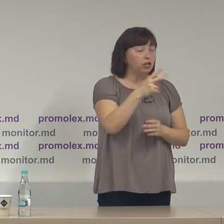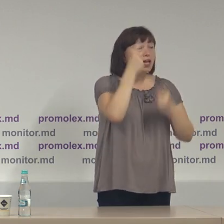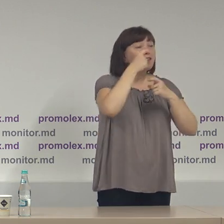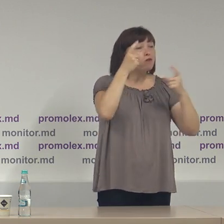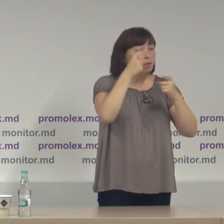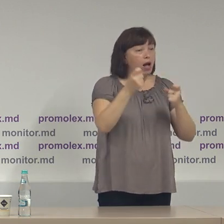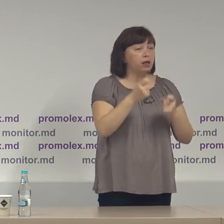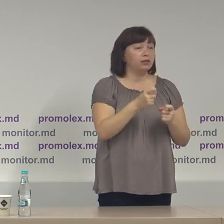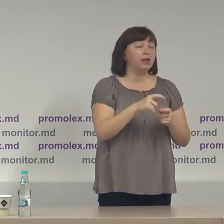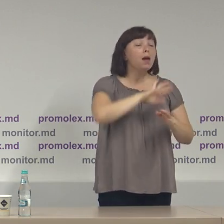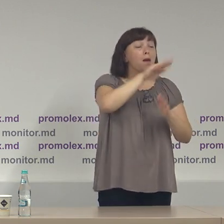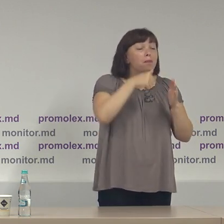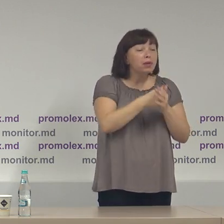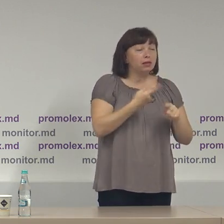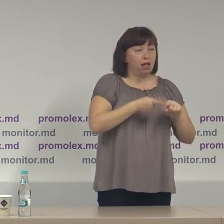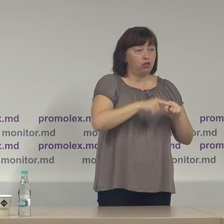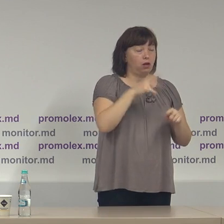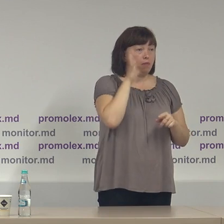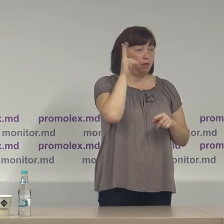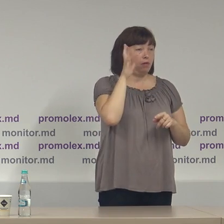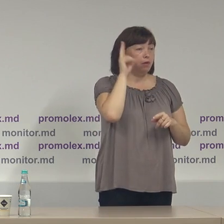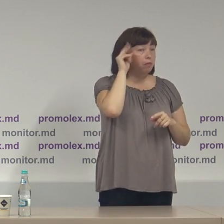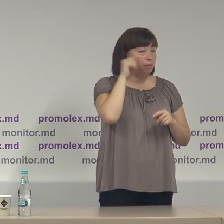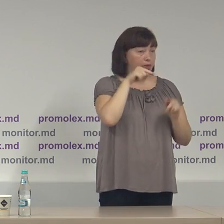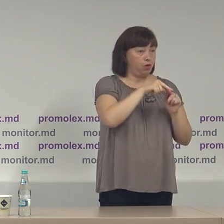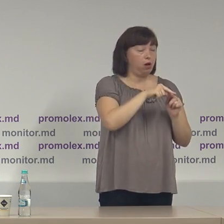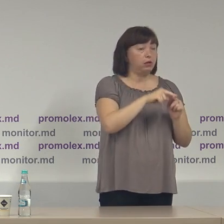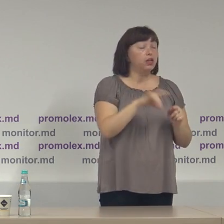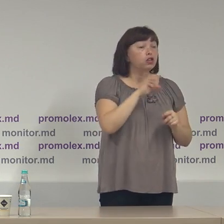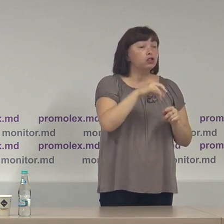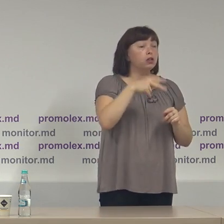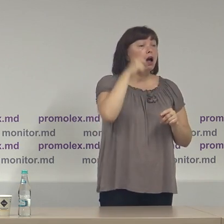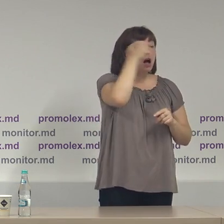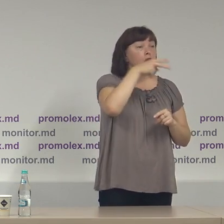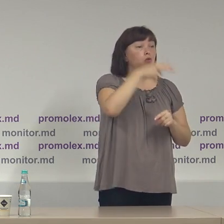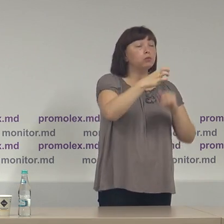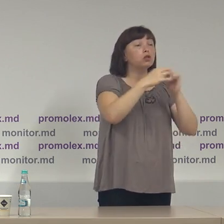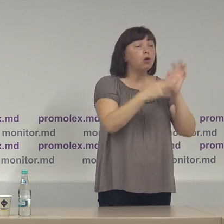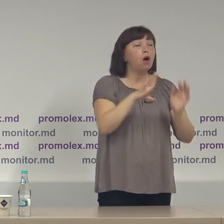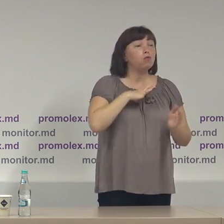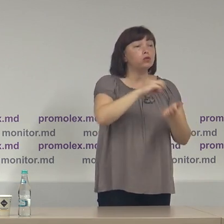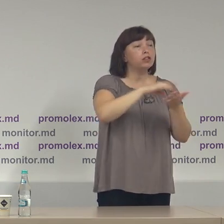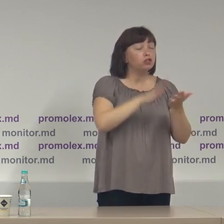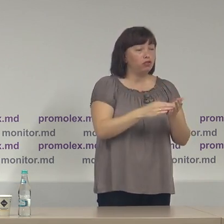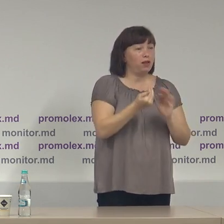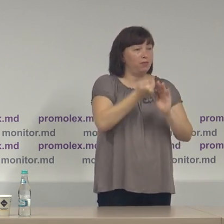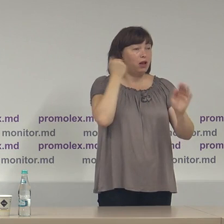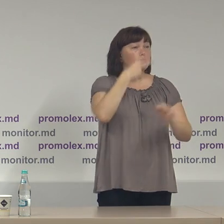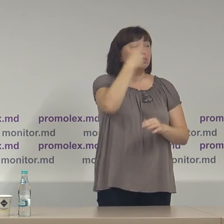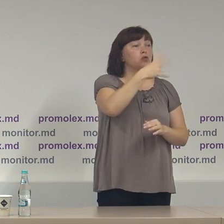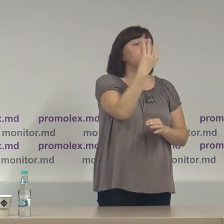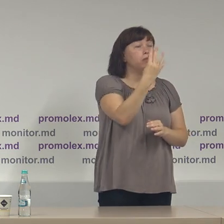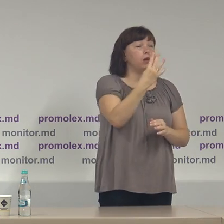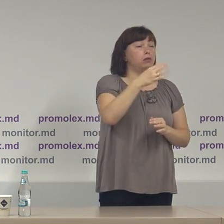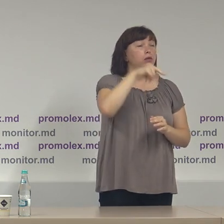informația până la acea perioadă și în anul 2019 au fost înregistrați prealabil 24